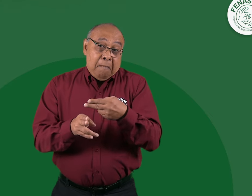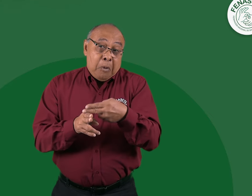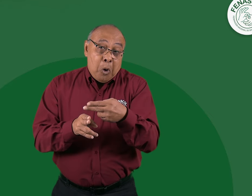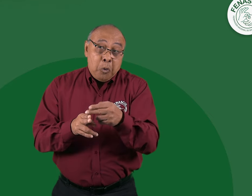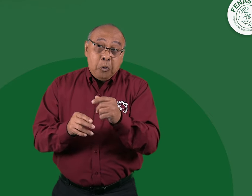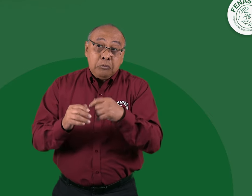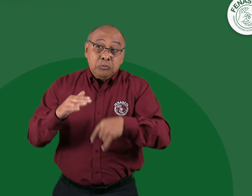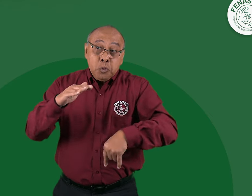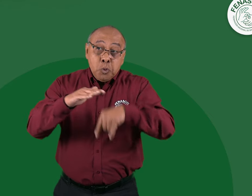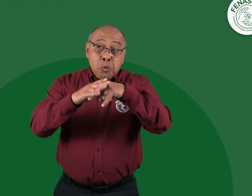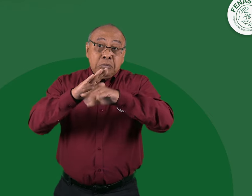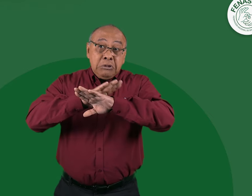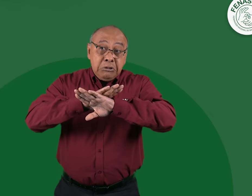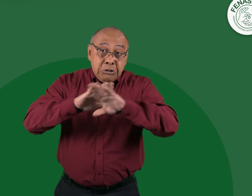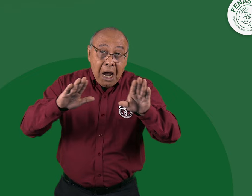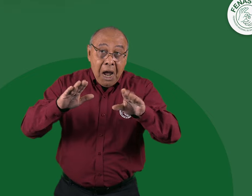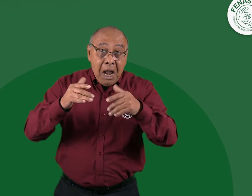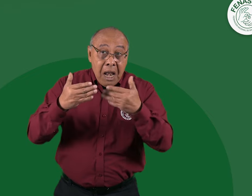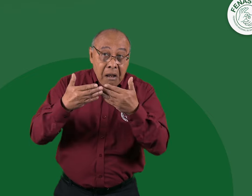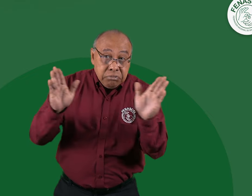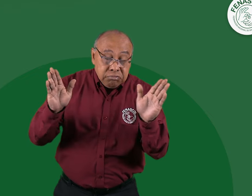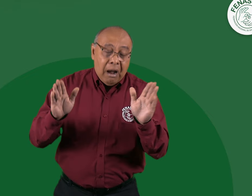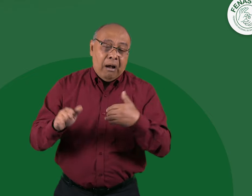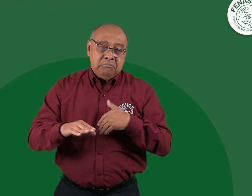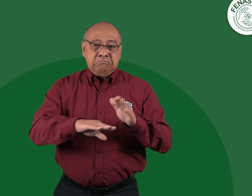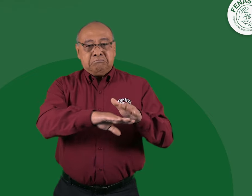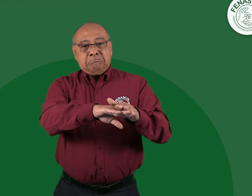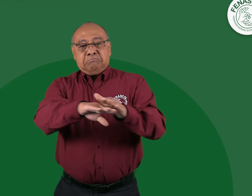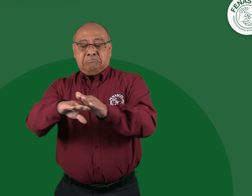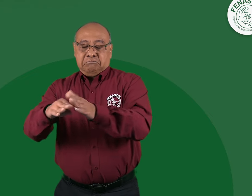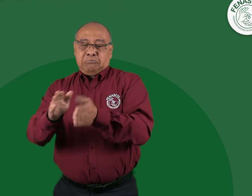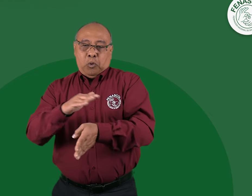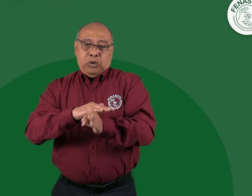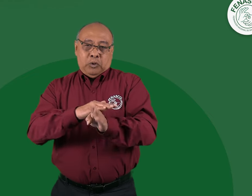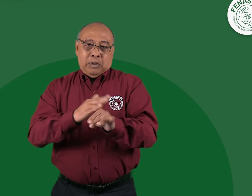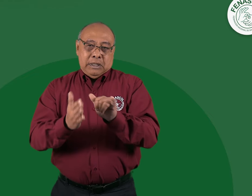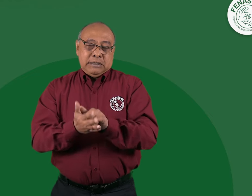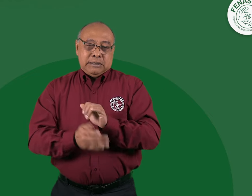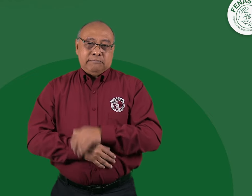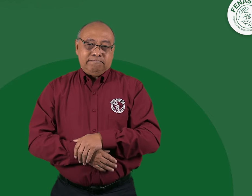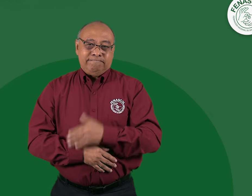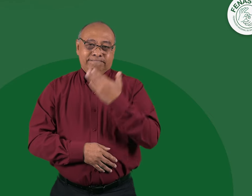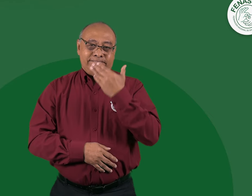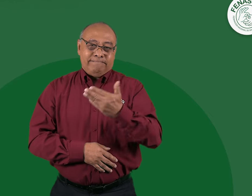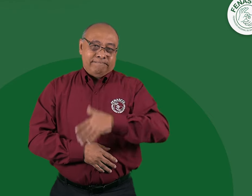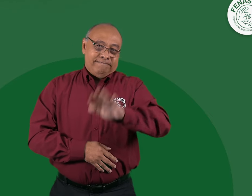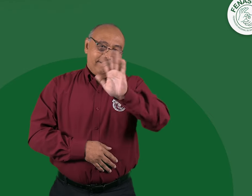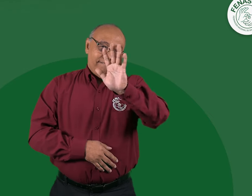para subir documentos e informarles cómo va el proceso. Gracias y hasta pronto.